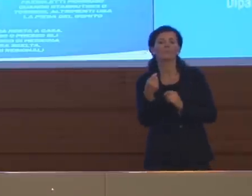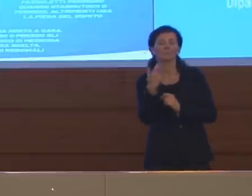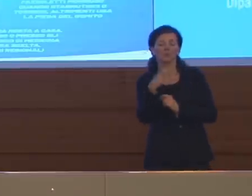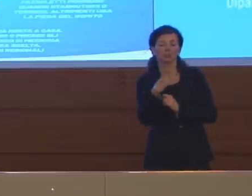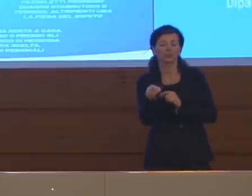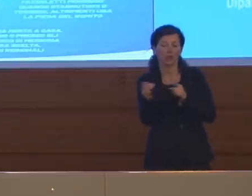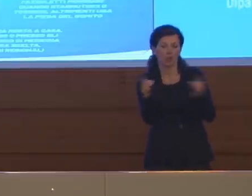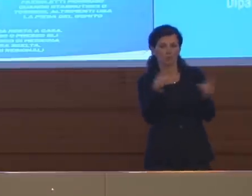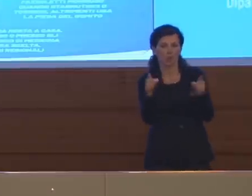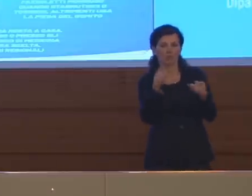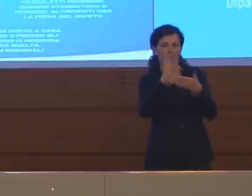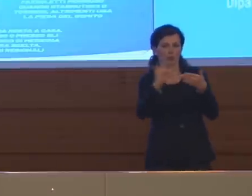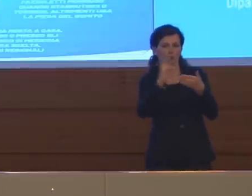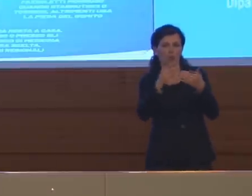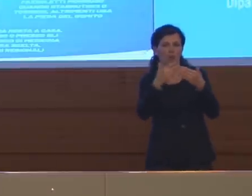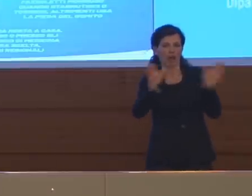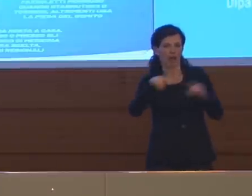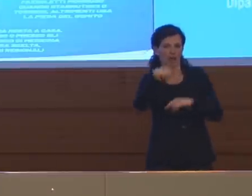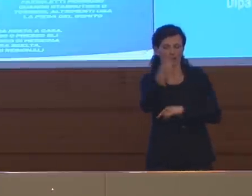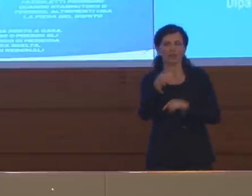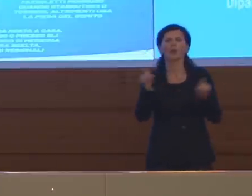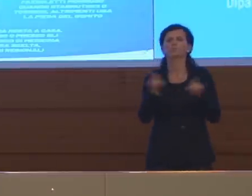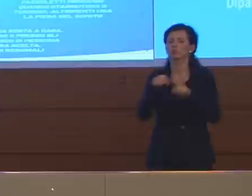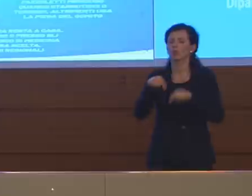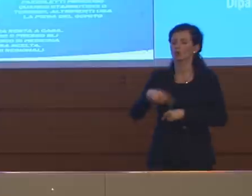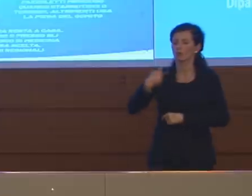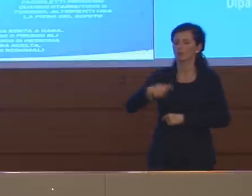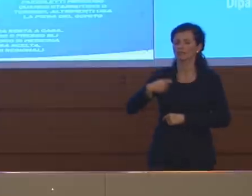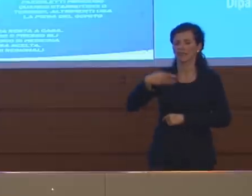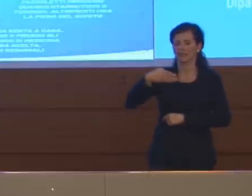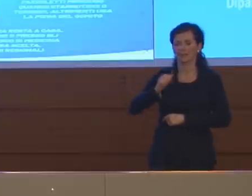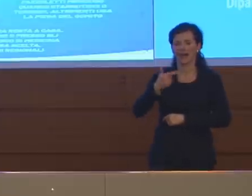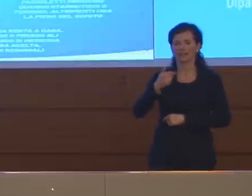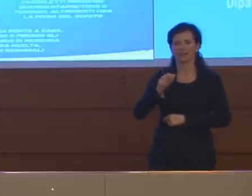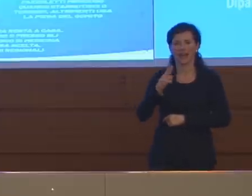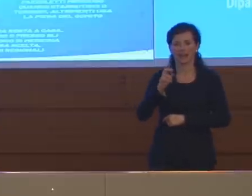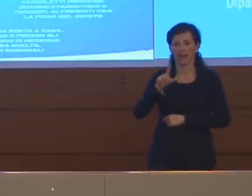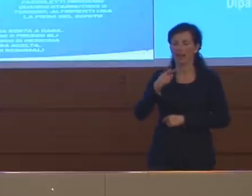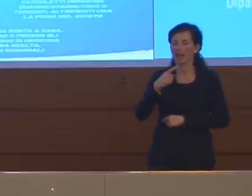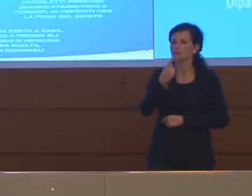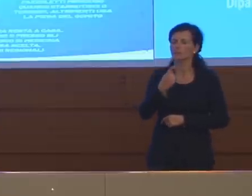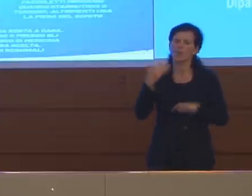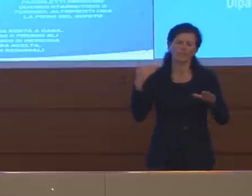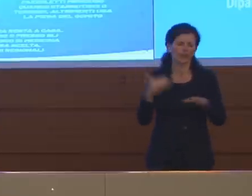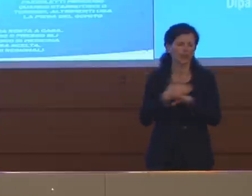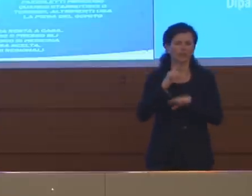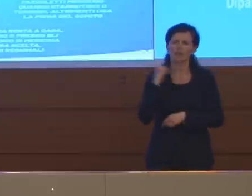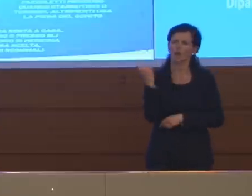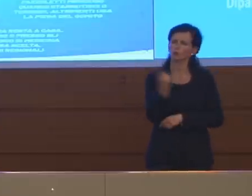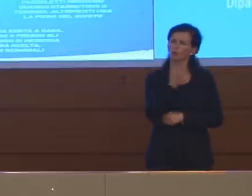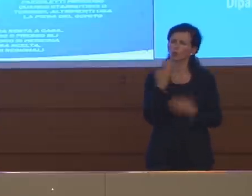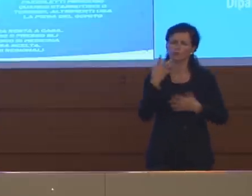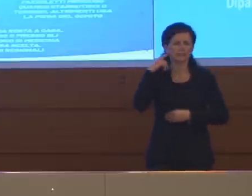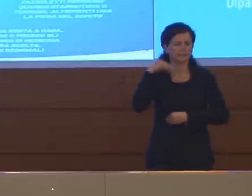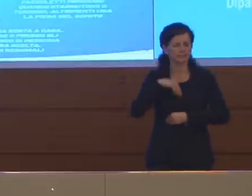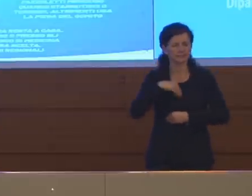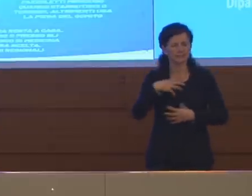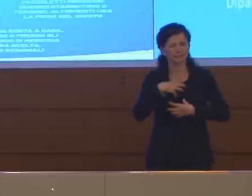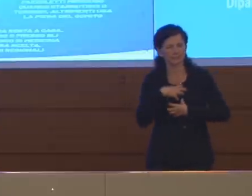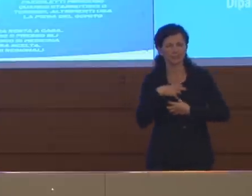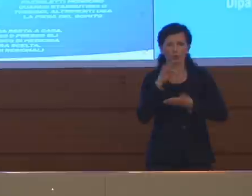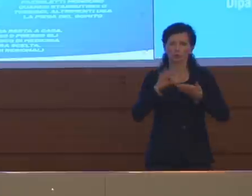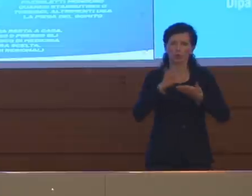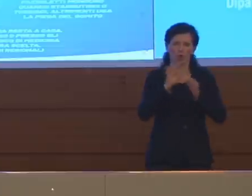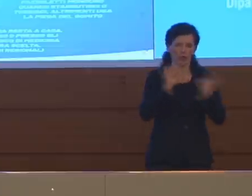Sappiamo tutti, l'ha detto anche oggi il Presidente della Repubblica Mattarella che è una ferita per tutti, per i bambini che non vanno a scuola, per i genitori che tornano al lavoro, per i nonni che sono i